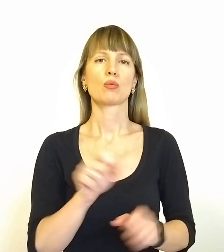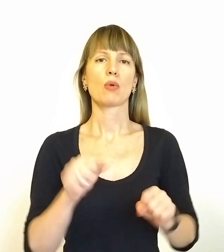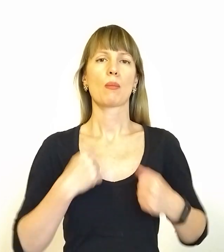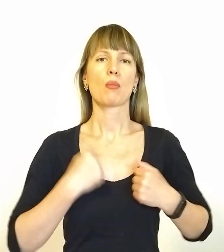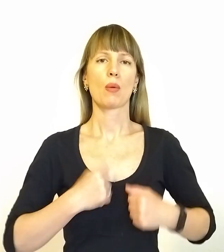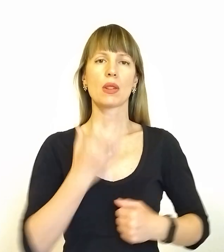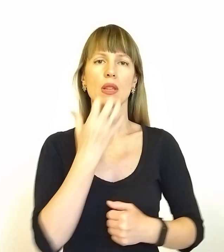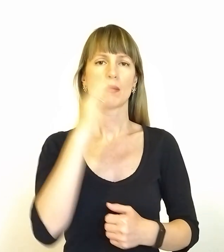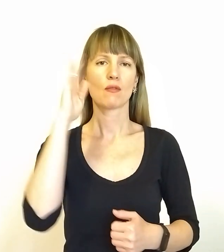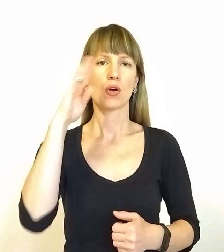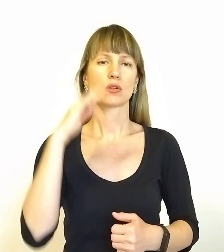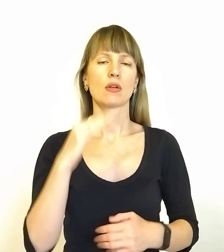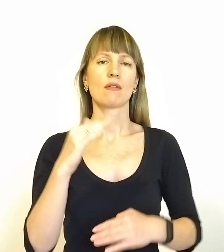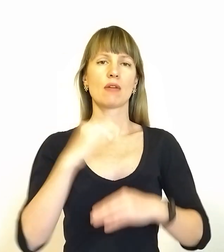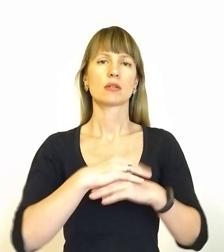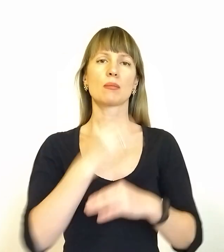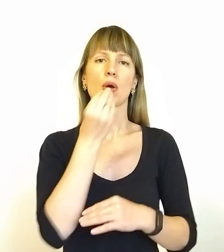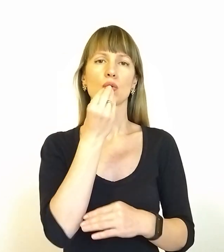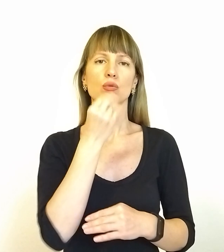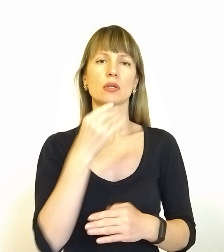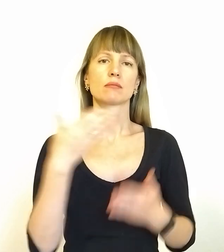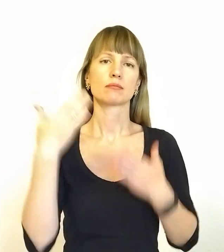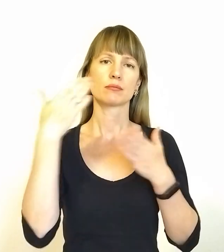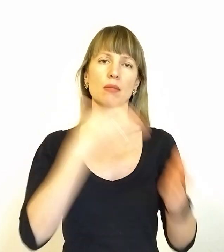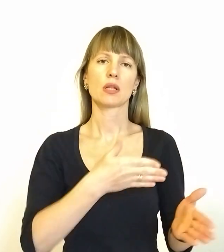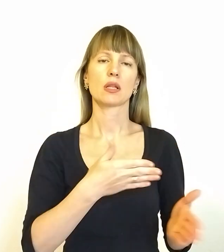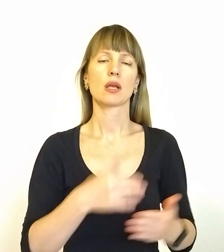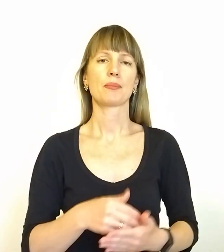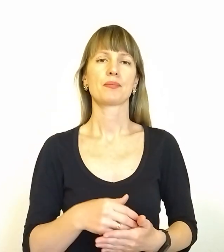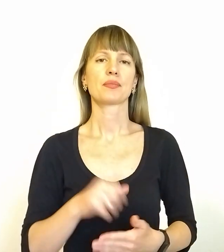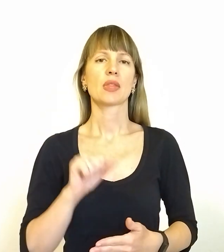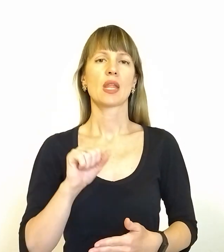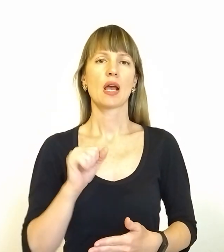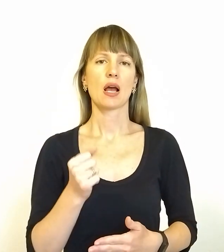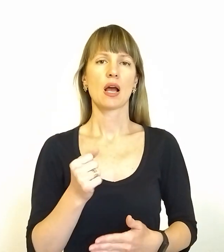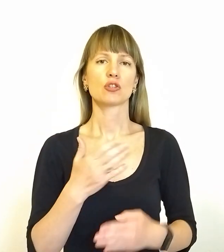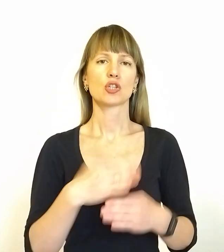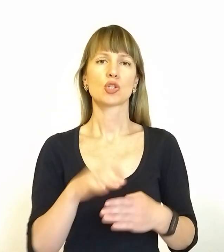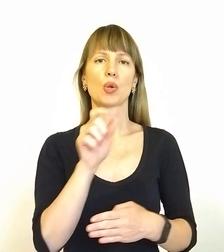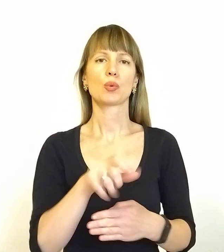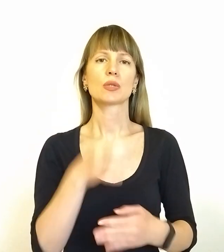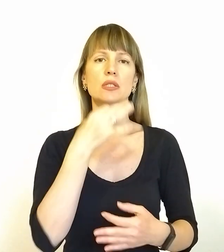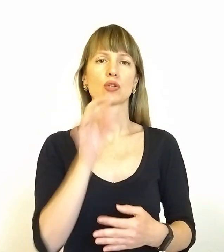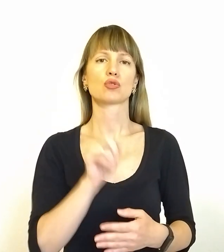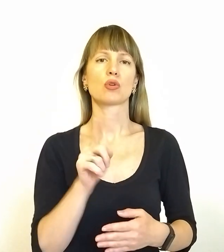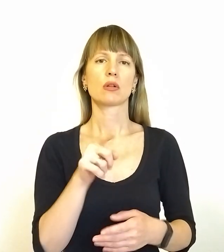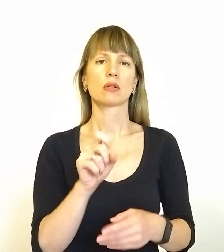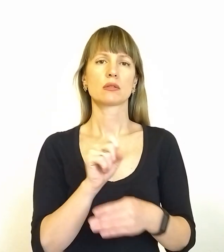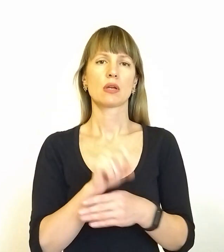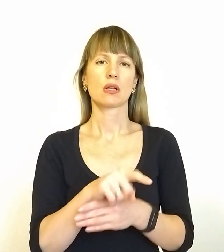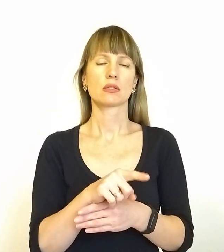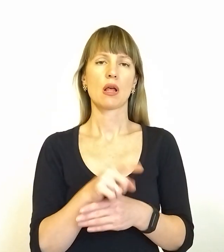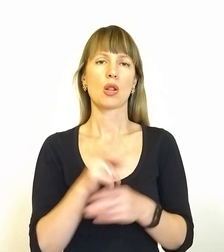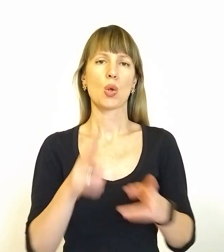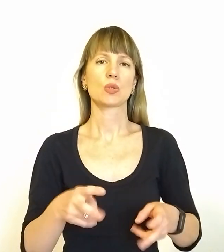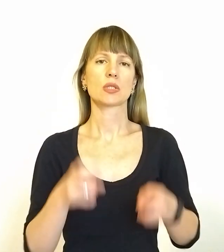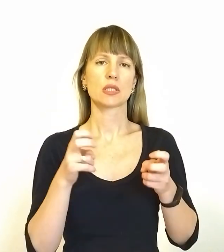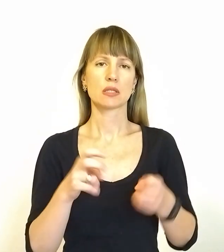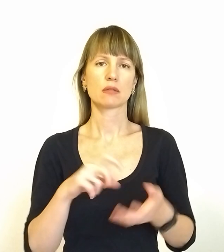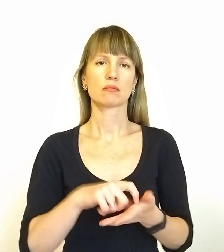водою, повечеряти і лягти спати. А частина людей сказали, що вони забронювали номери, є і така